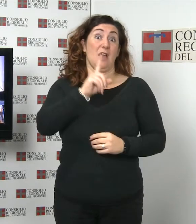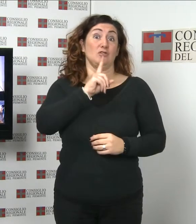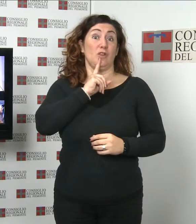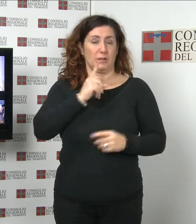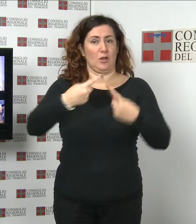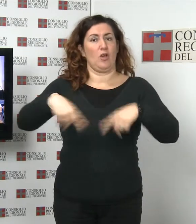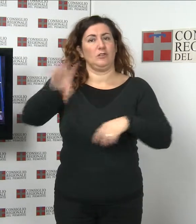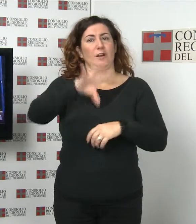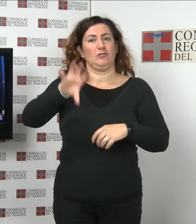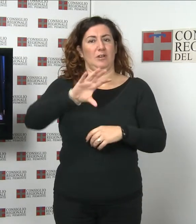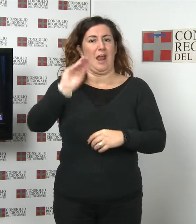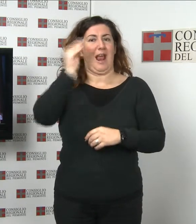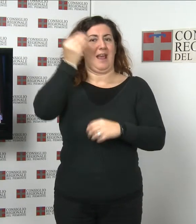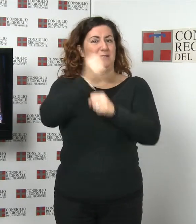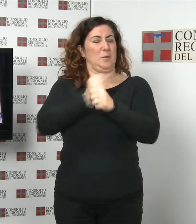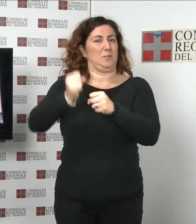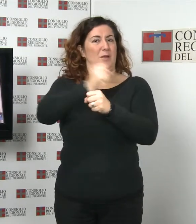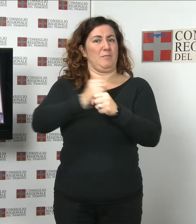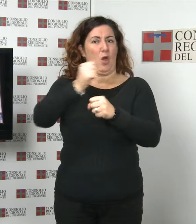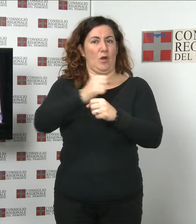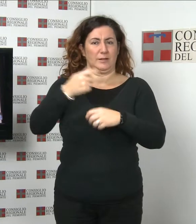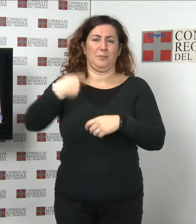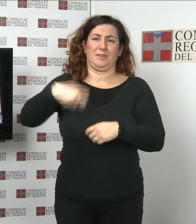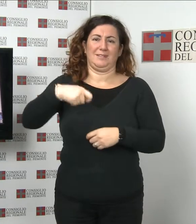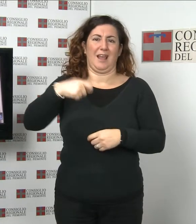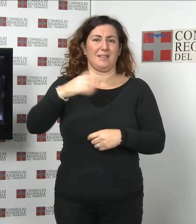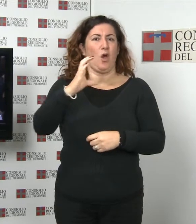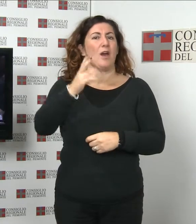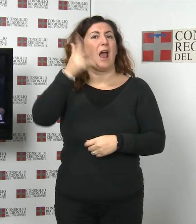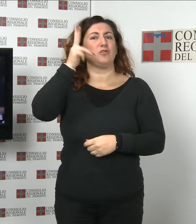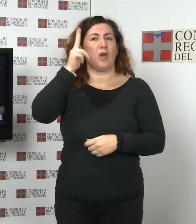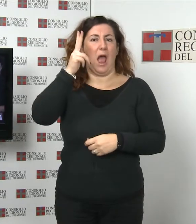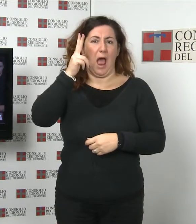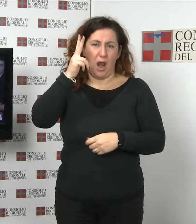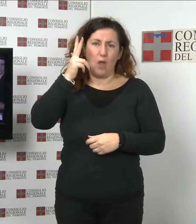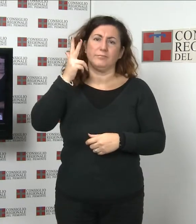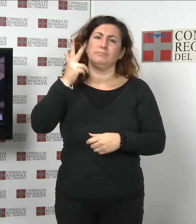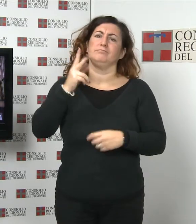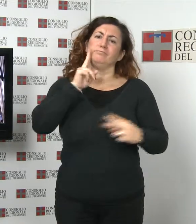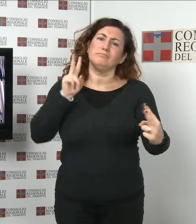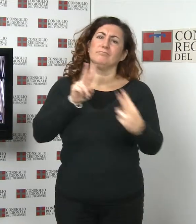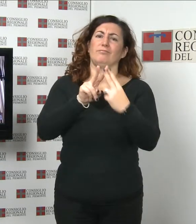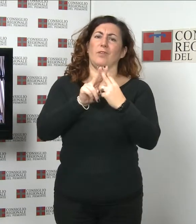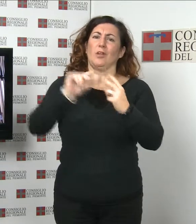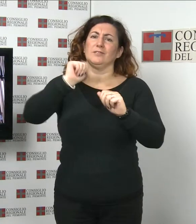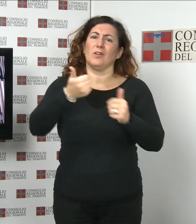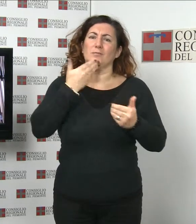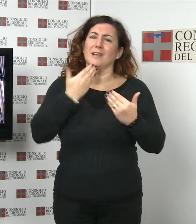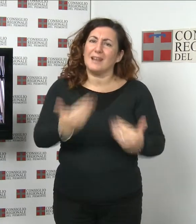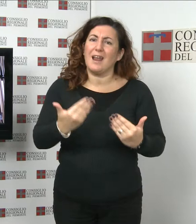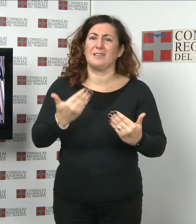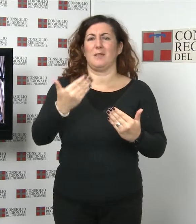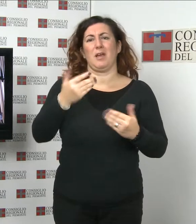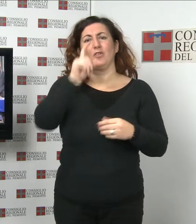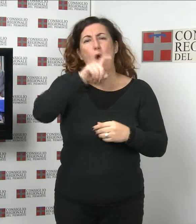Sordi Piemonte, presieduto da Corrado Gallo, ha tenuto un incontro per ringraziare i comuni che hanno riconosciuto la lingua italiana dei segni e per